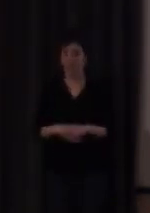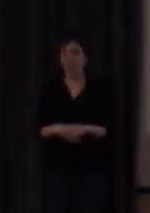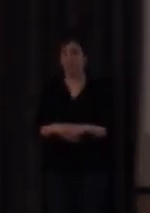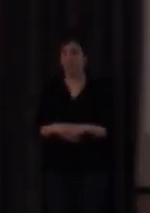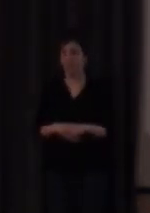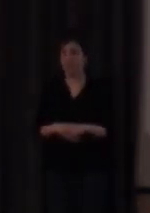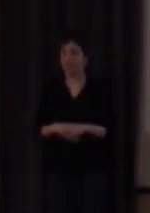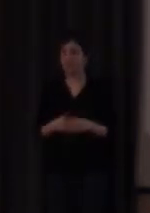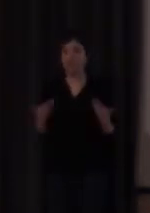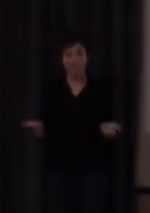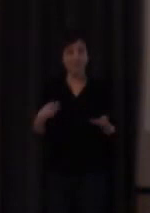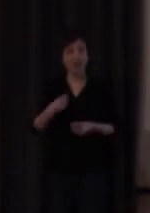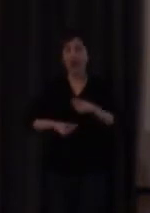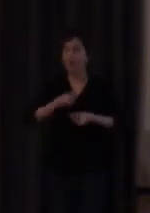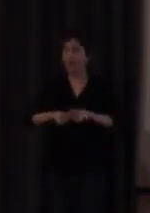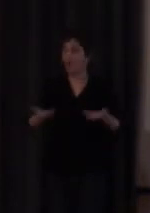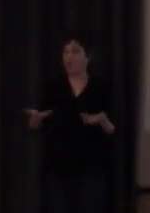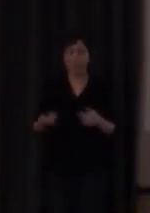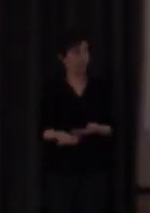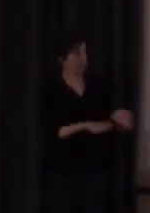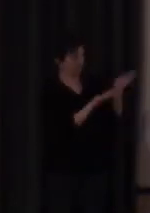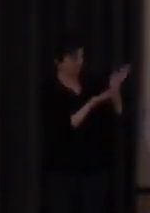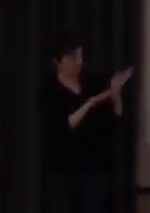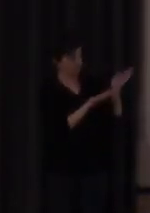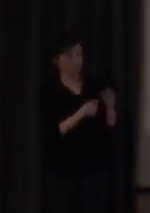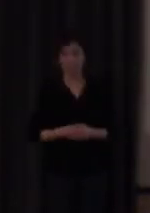y lo hacemos de la siguiente manera